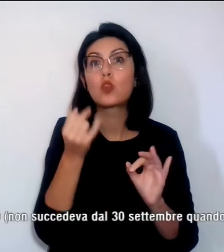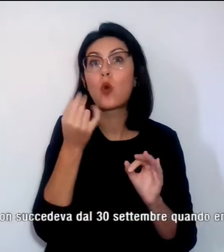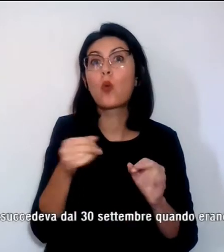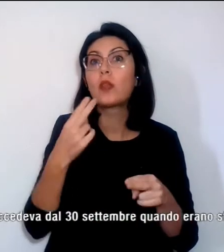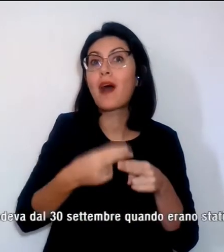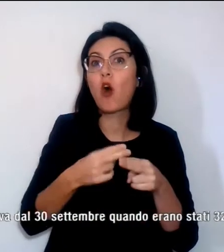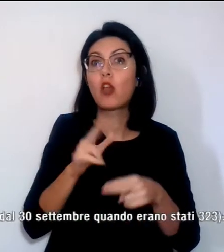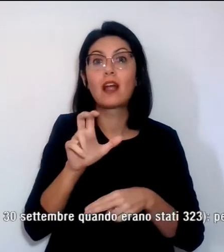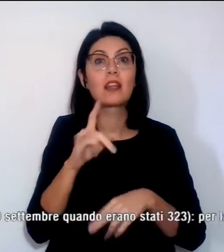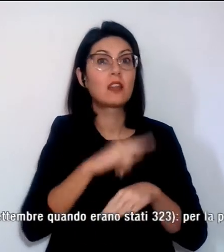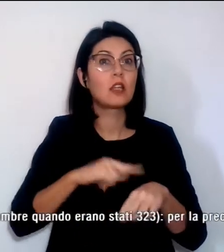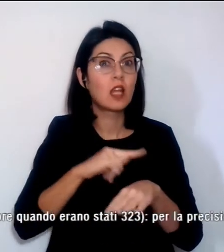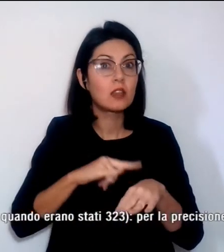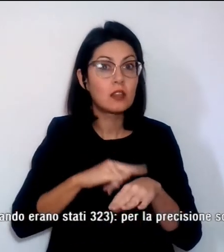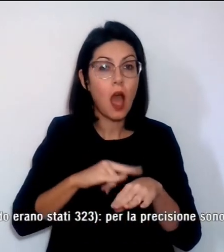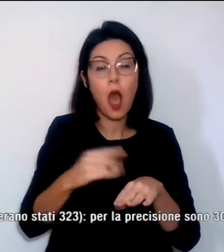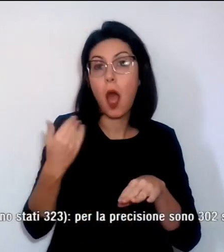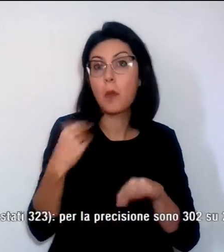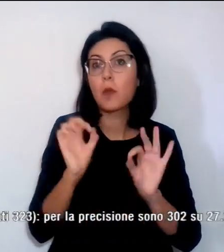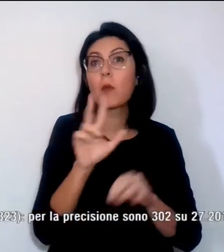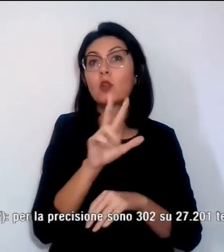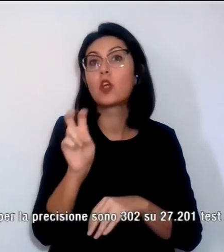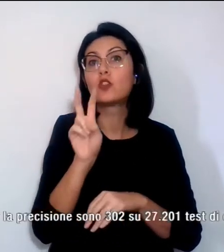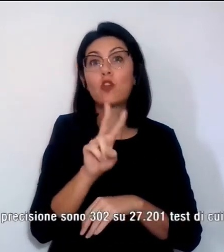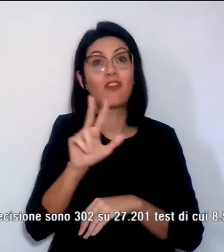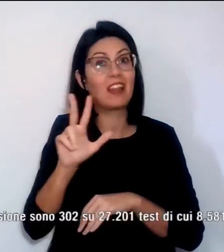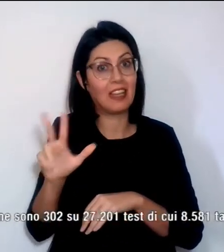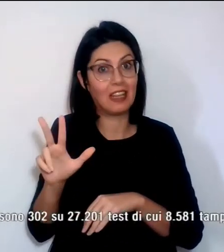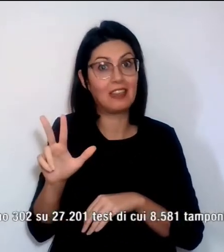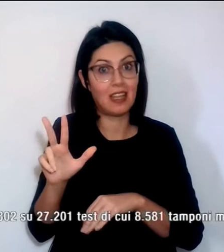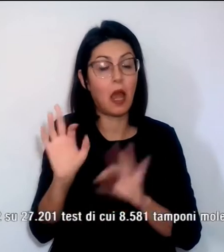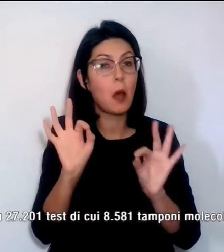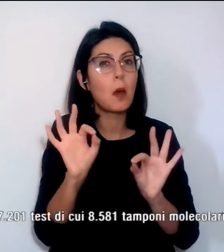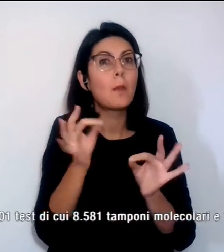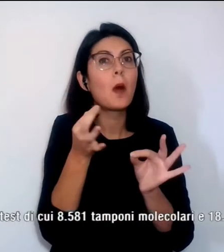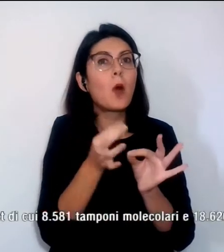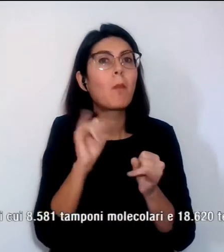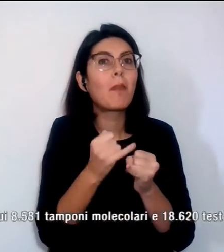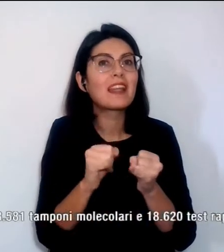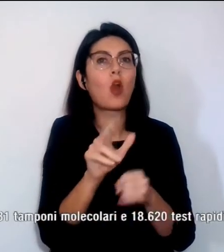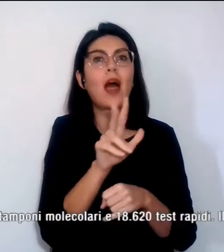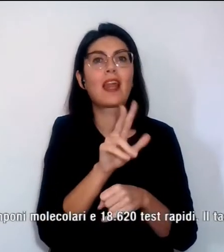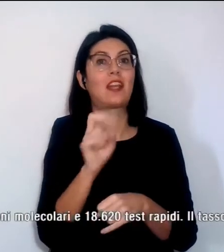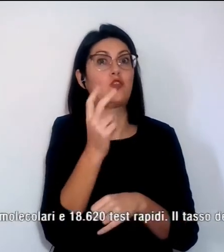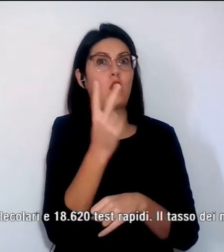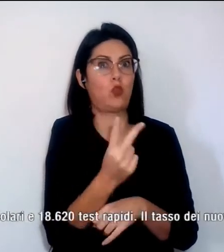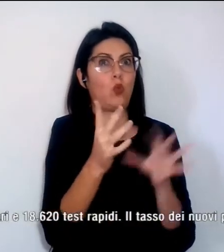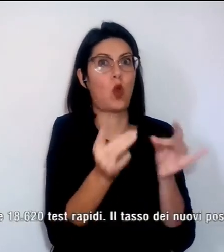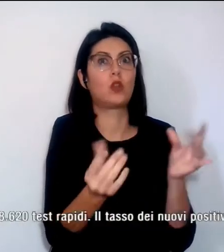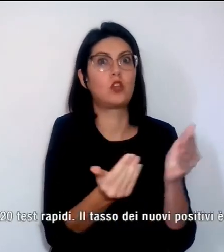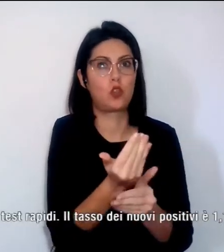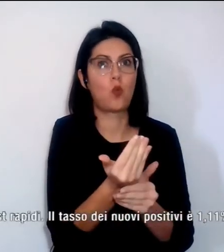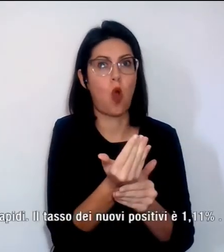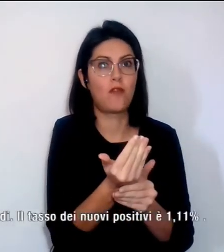quando erano stati 323. Per la precisione sono 302 i nuovi positivi su